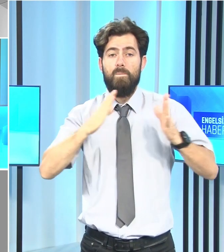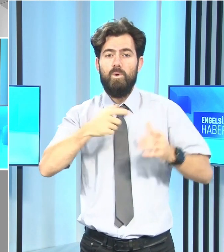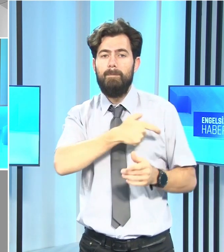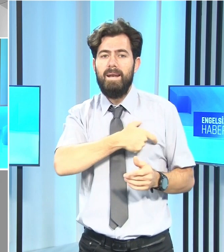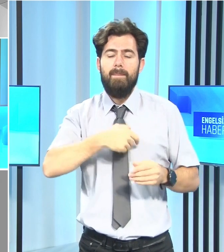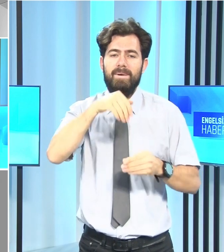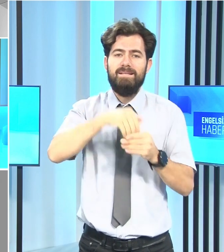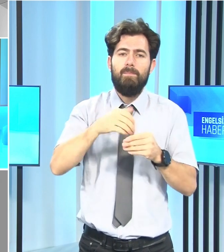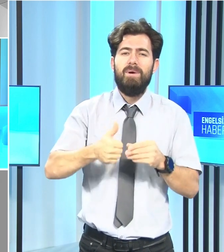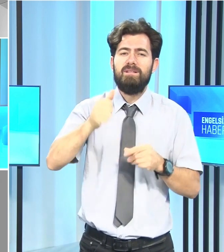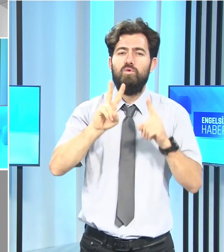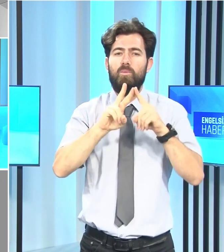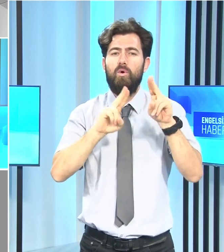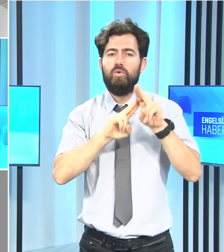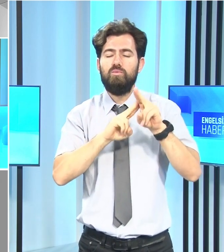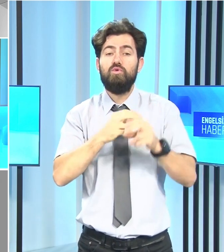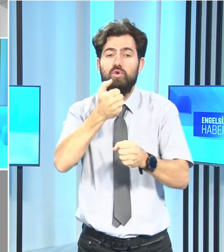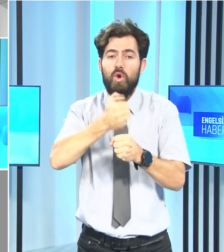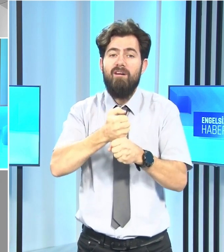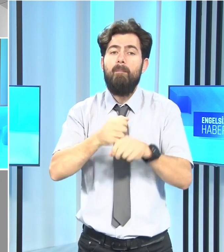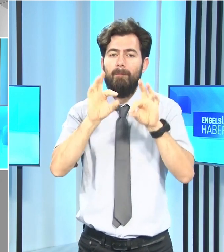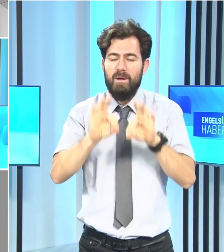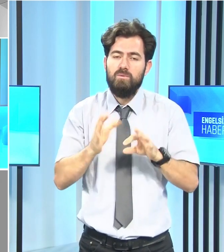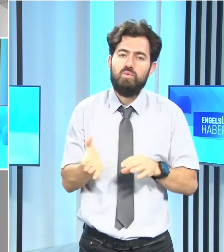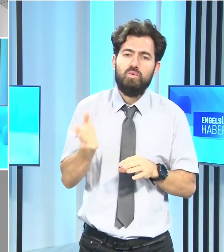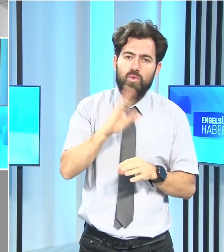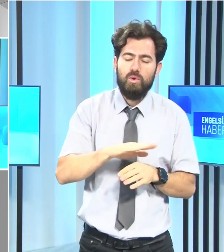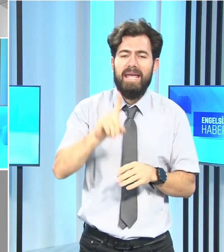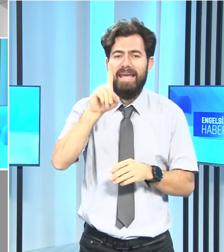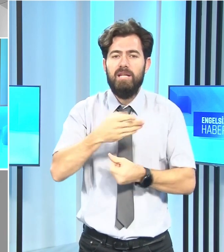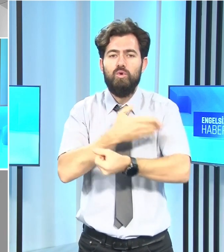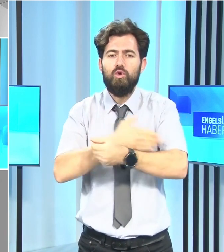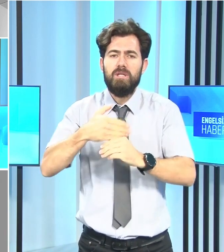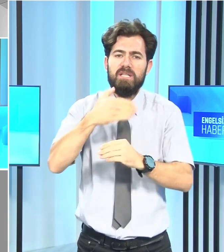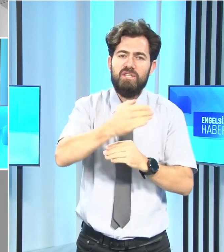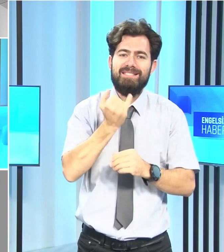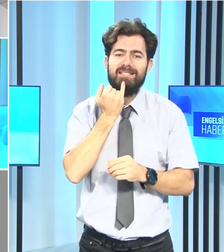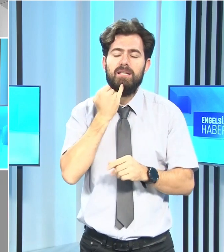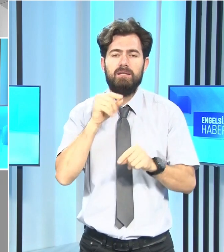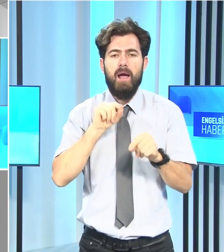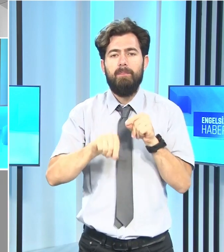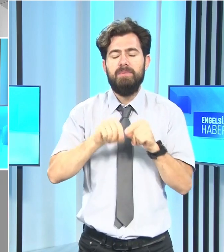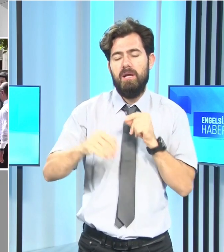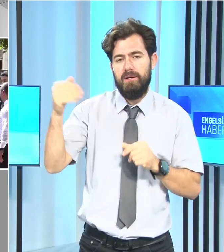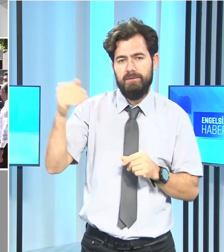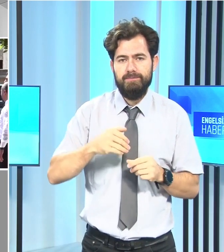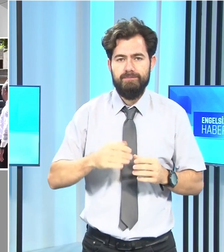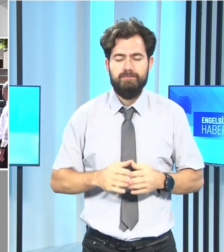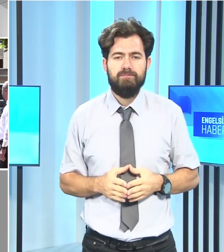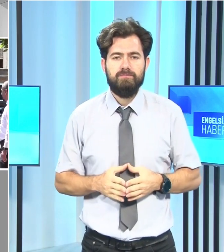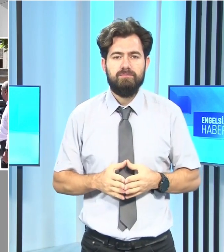Başkanı Numan Kurtulmuş, göreve gelmesinin ardından ilk yurt dışı ziyaretini ülkemize yaptı.